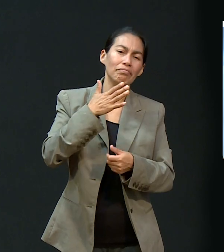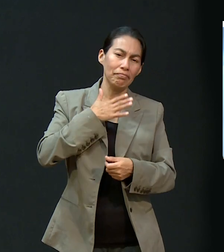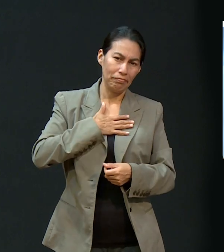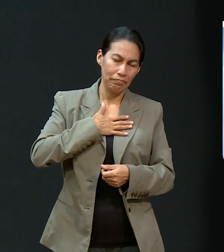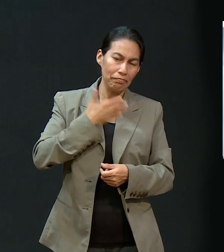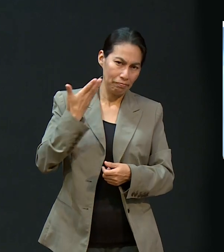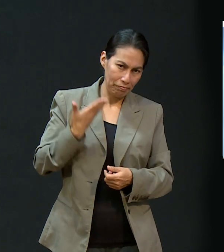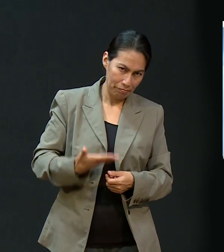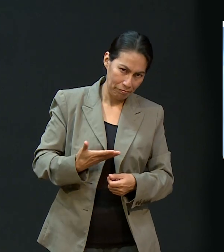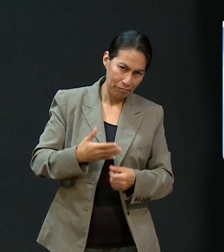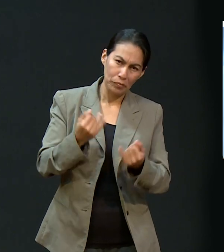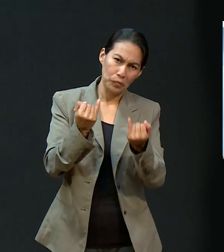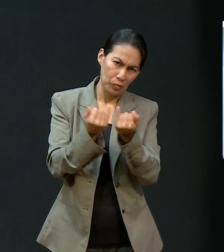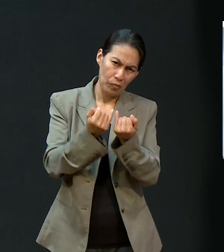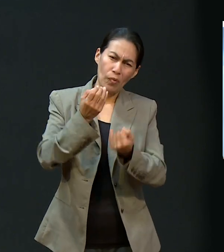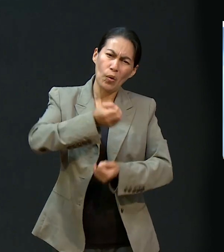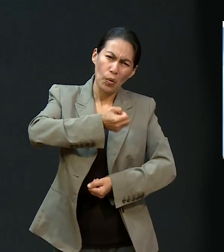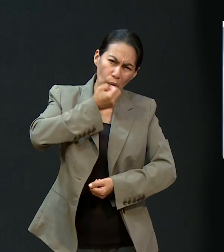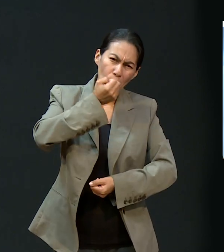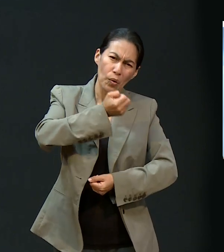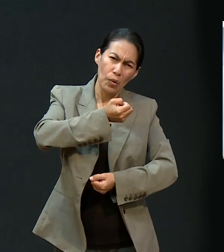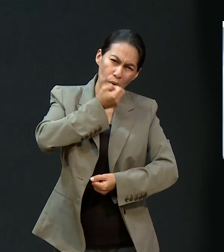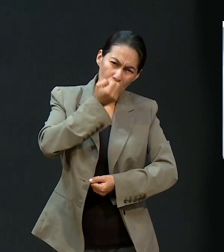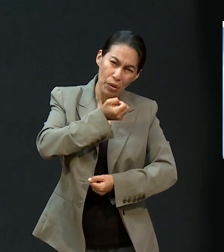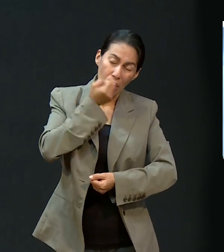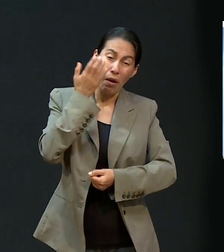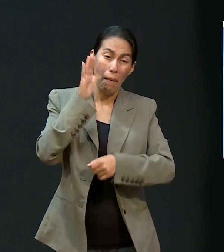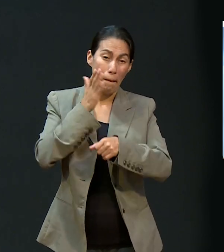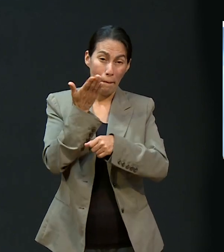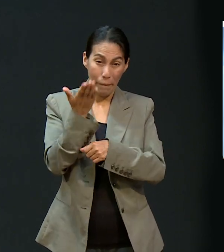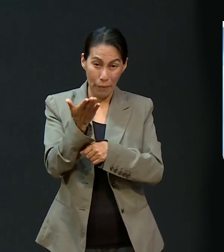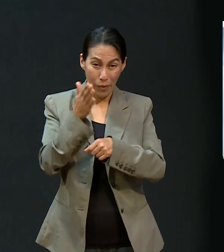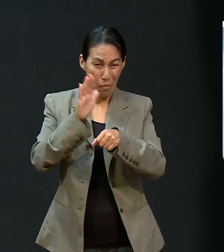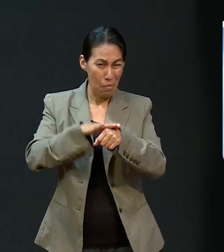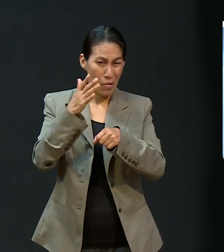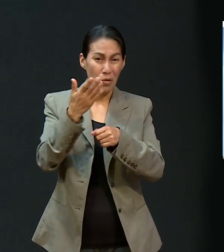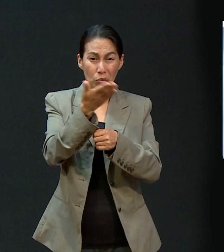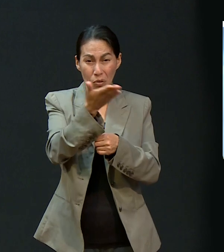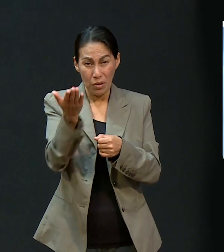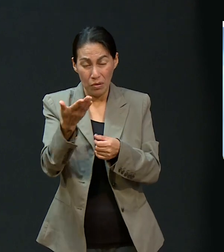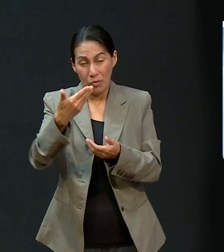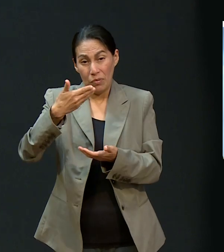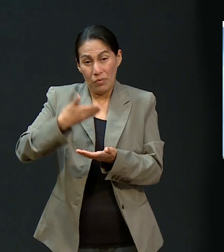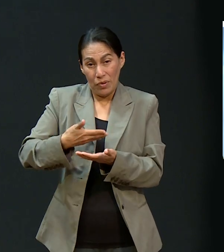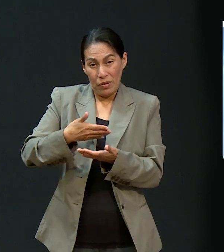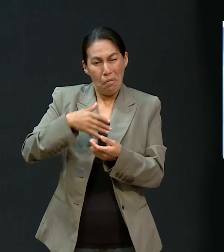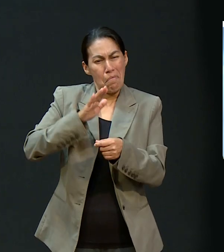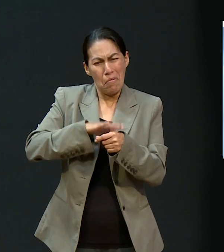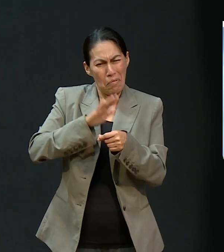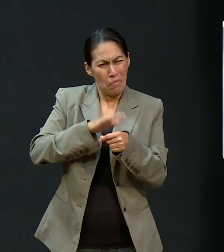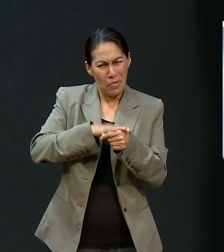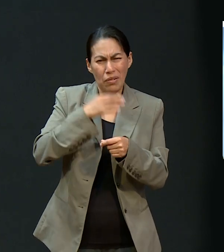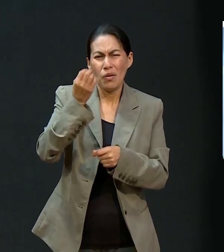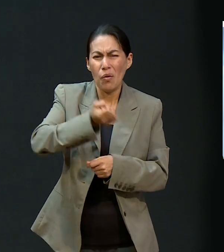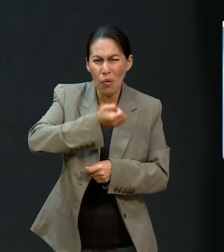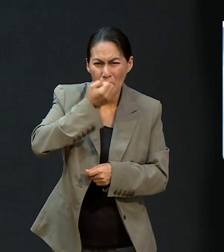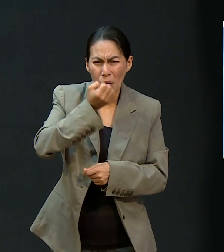se gozan en hacerlo. Y yo también, yo oro por ustedes y pido mucho más de lo que ustedes